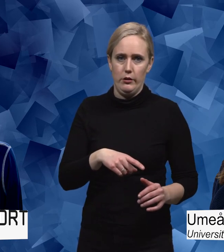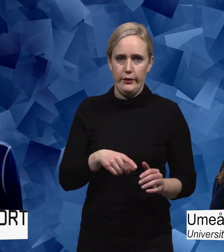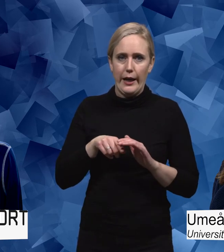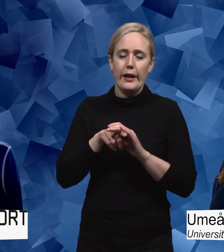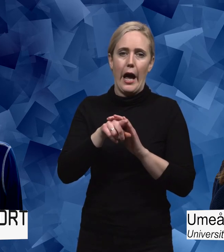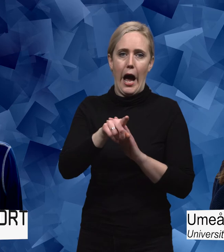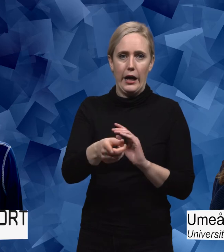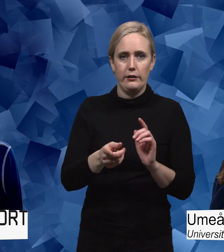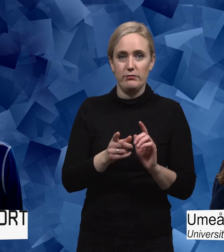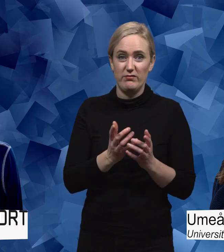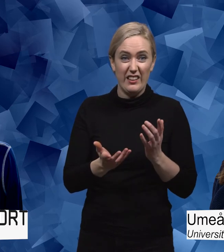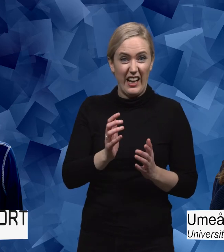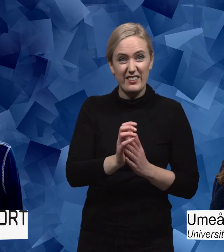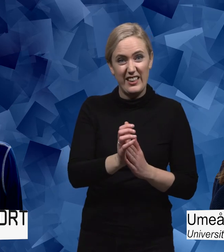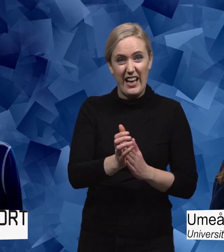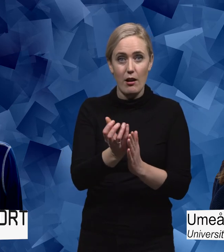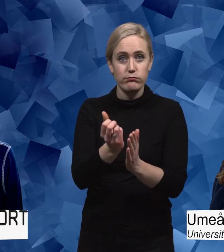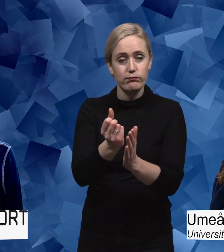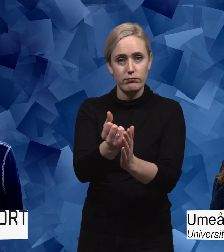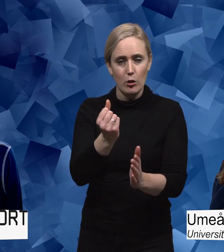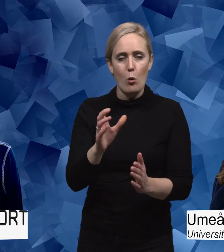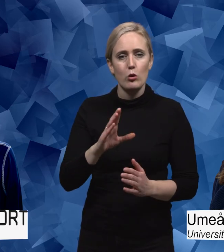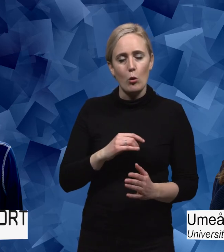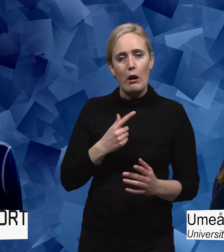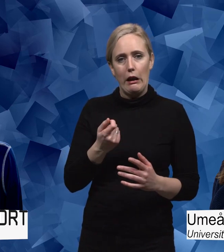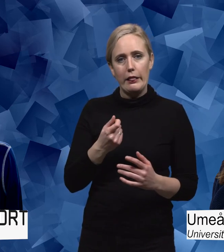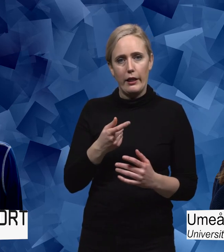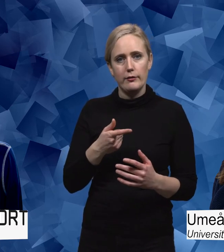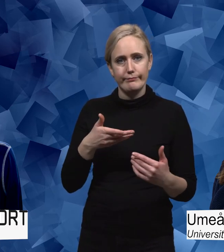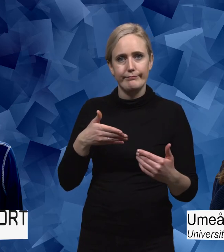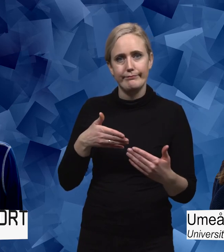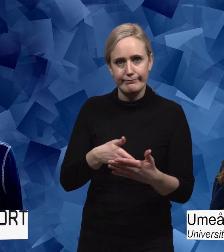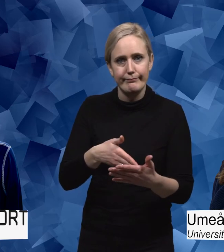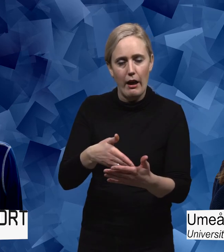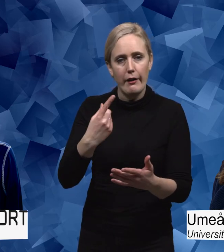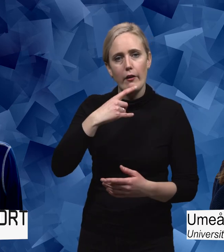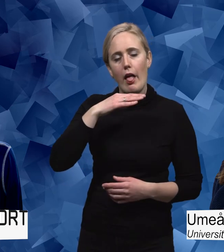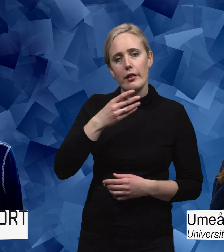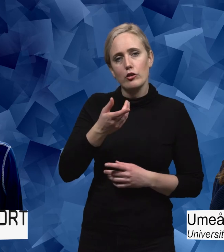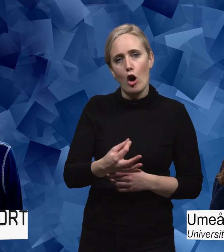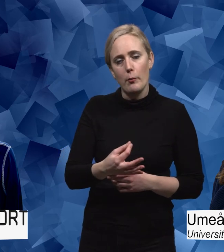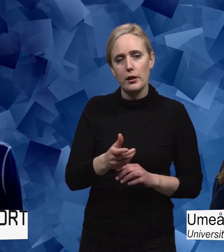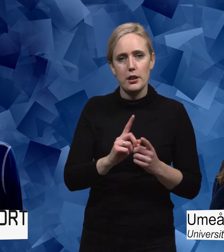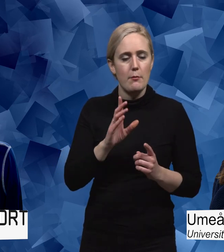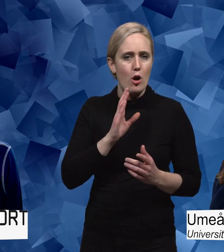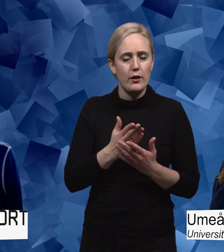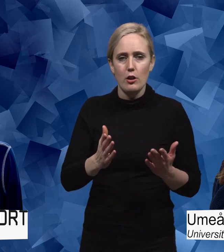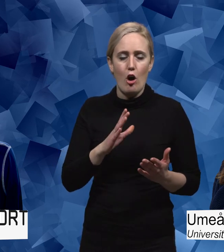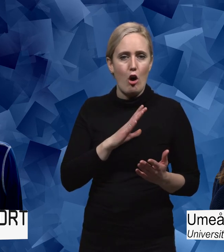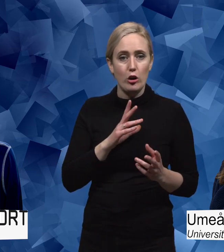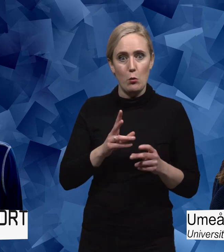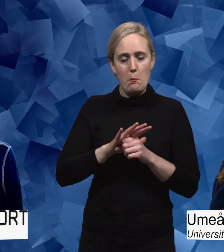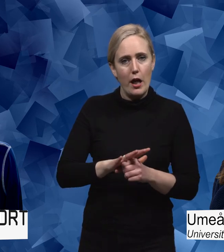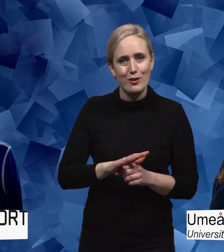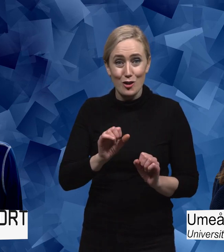sen karriär kanske också. Och ibland kolliderar ju det med också det här med föräldrarskapet som kanske också att man inte behöver ha en sån hård